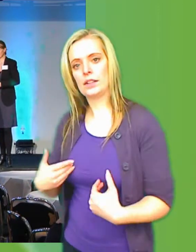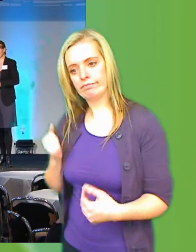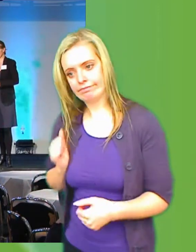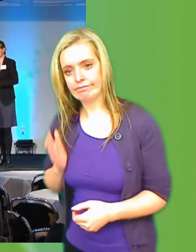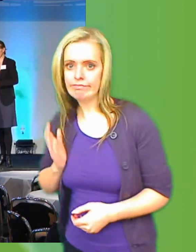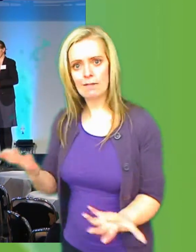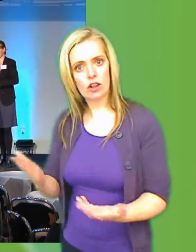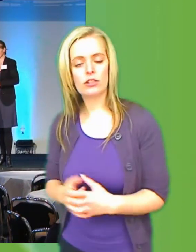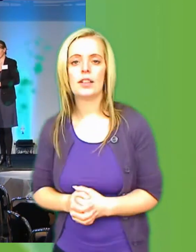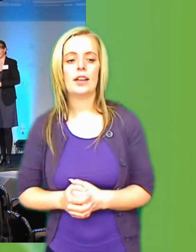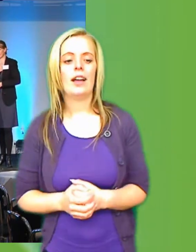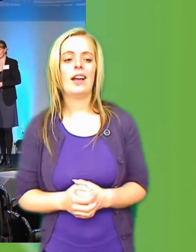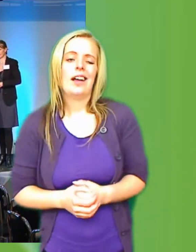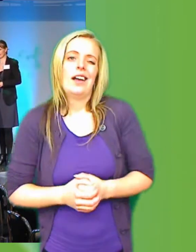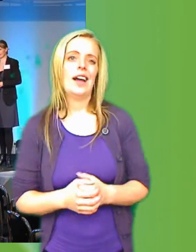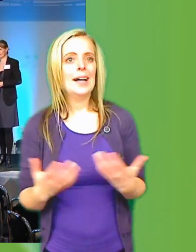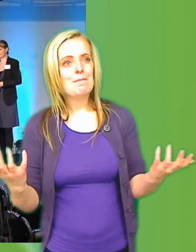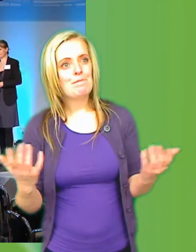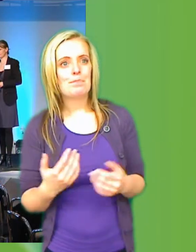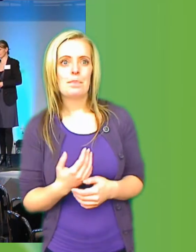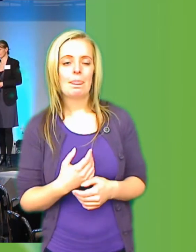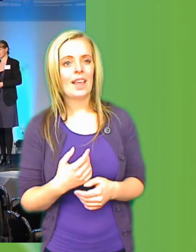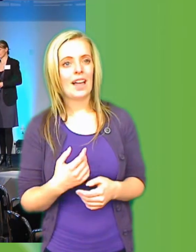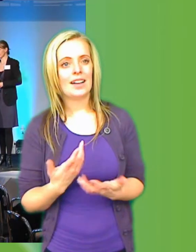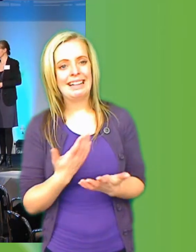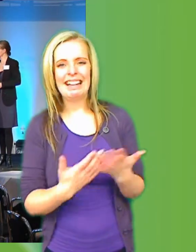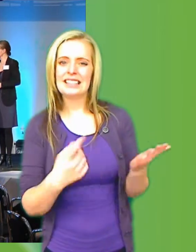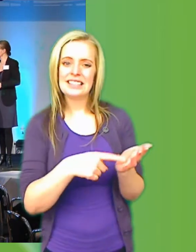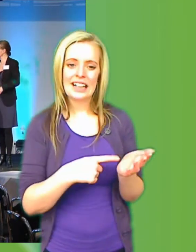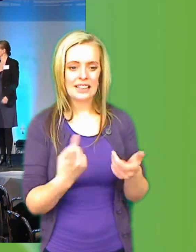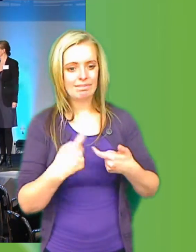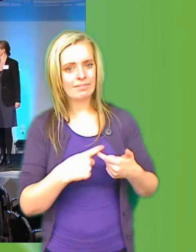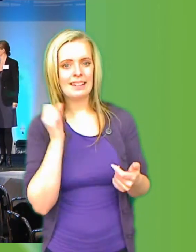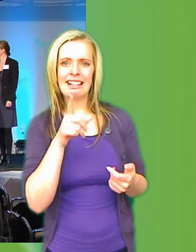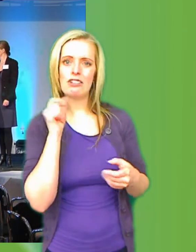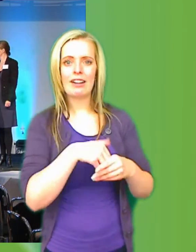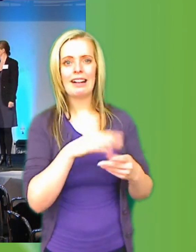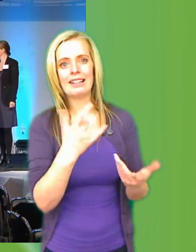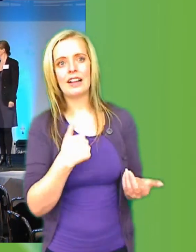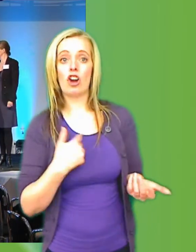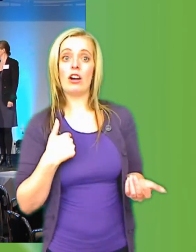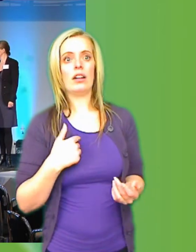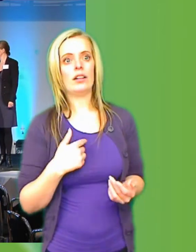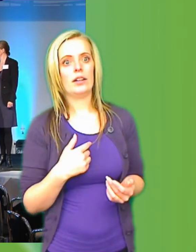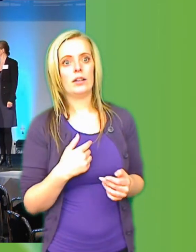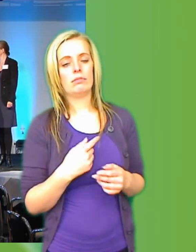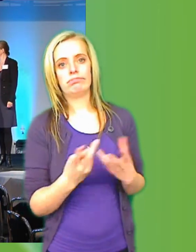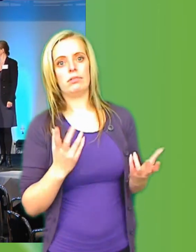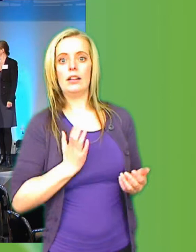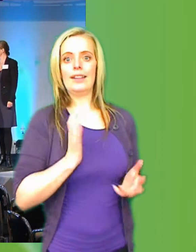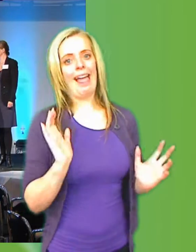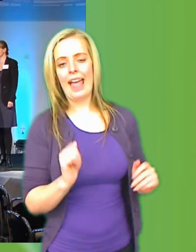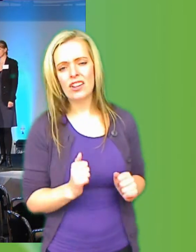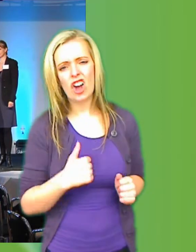Jag kan inte säga att något särskilt inom den digitala delaktigheten skulle vara något som jag brinner extra för. Och jag tycker att